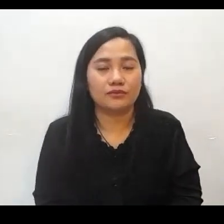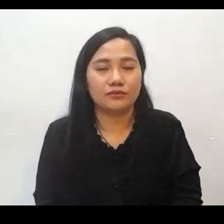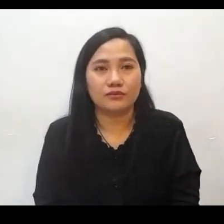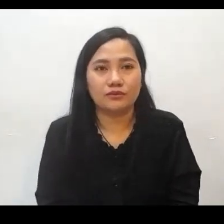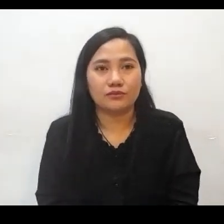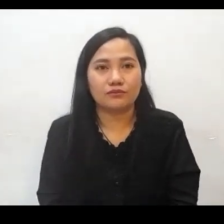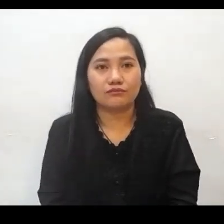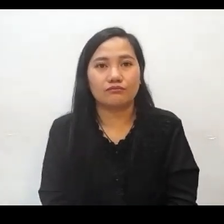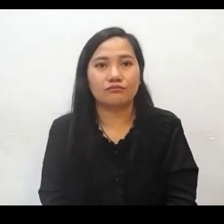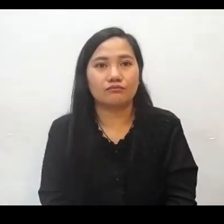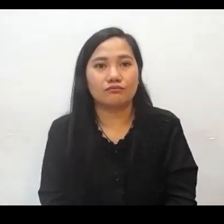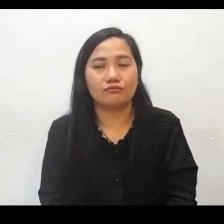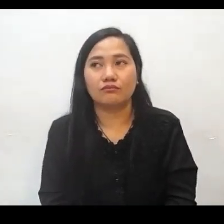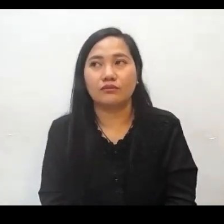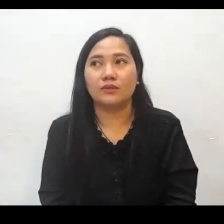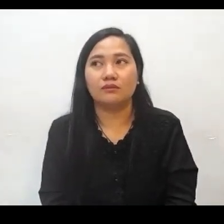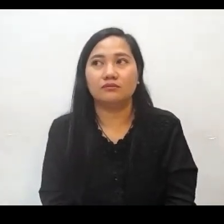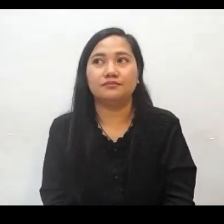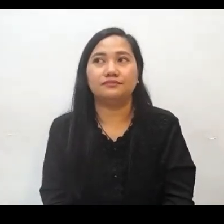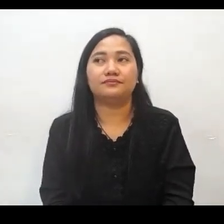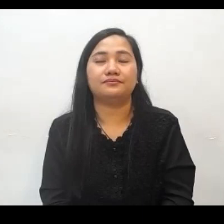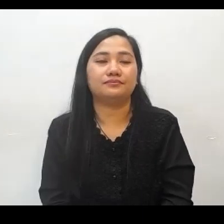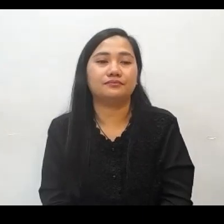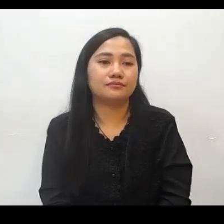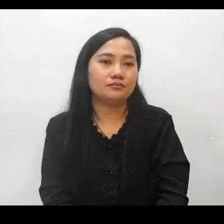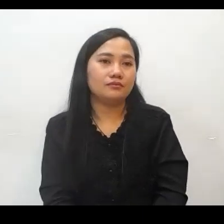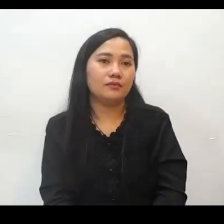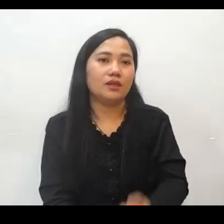1st Corinthians chapter 7 verse 20 and 21